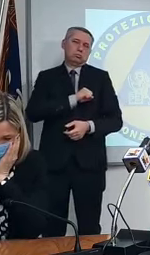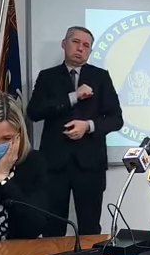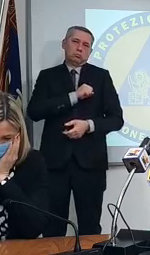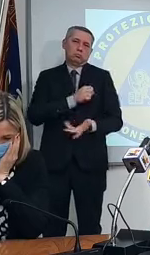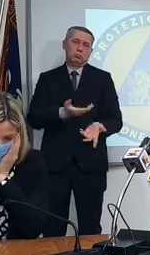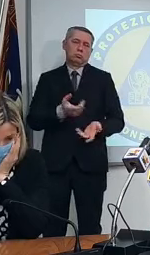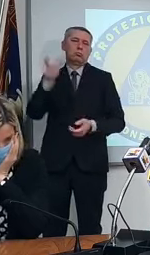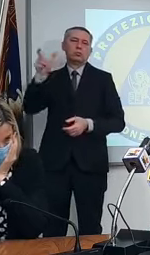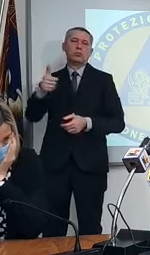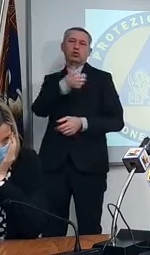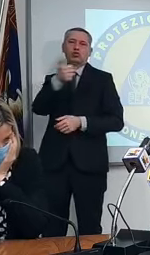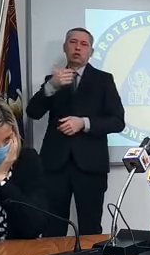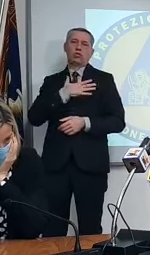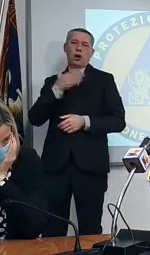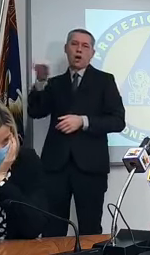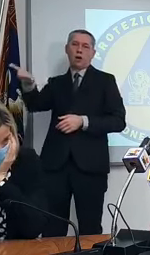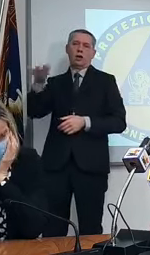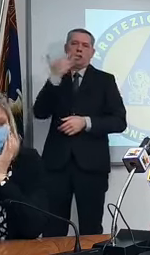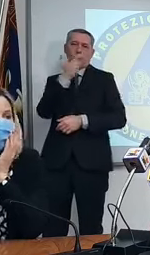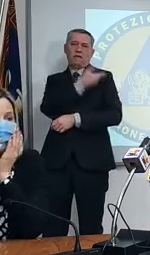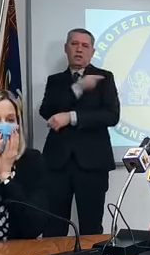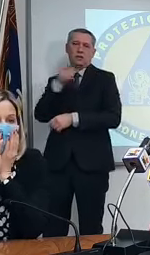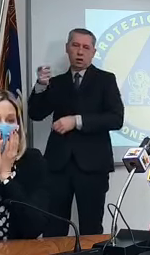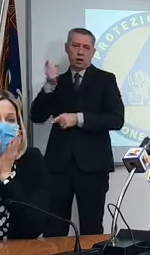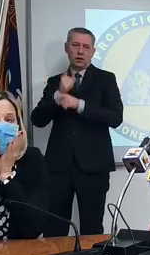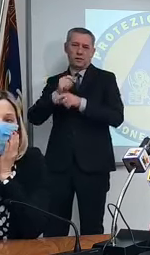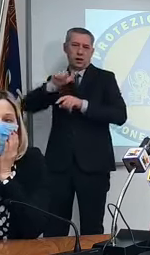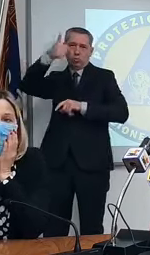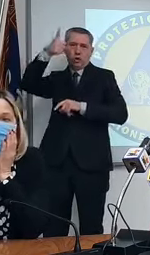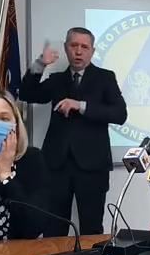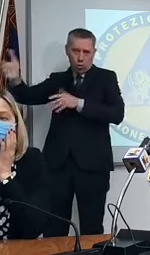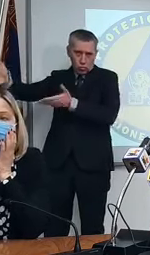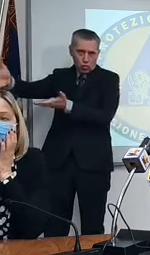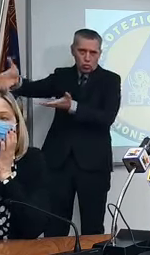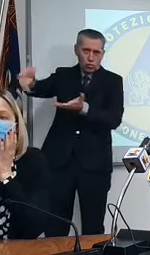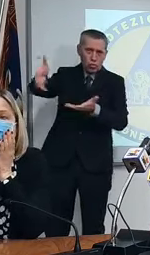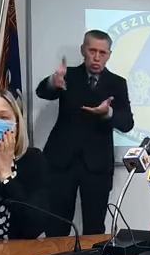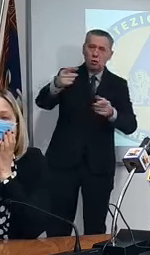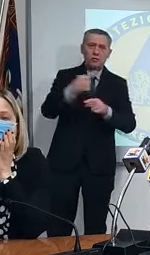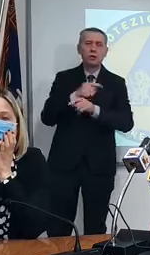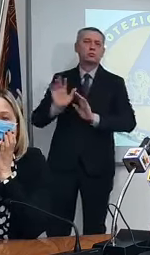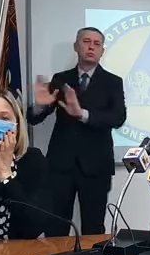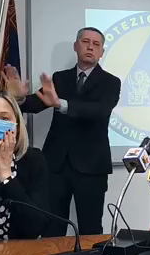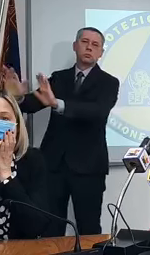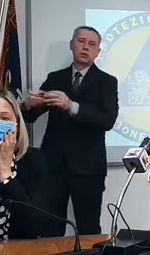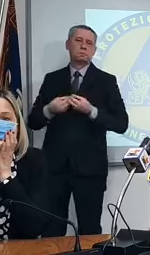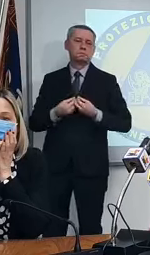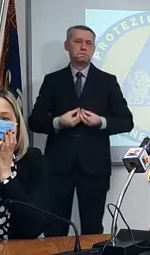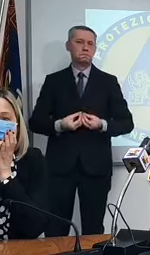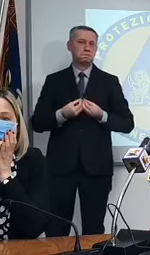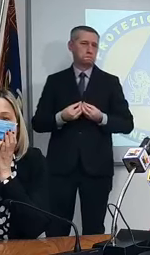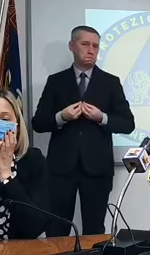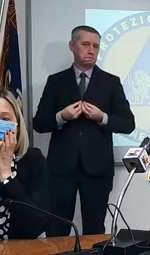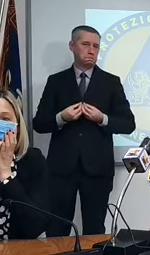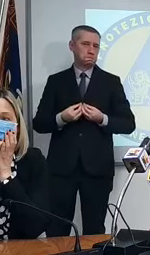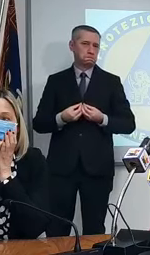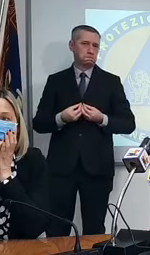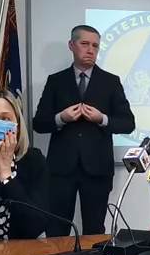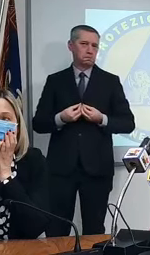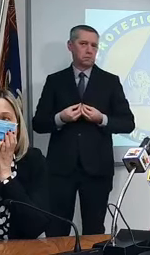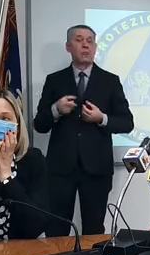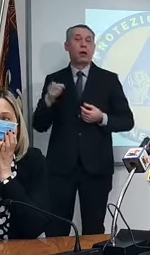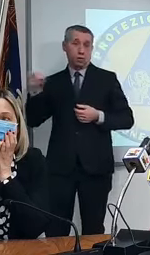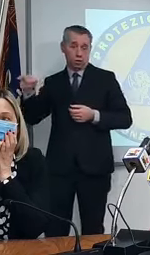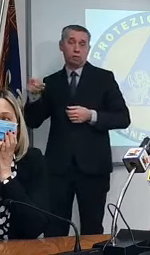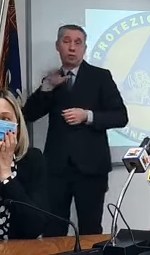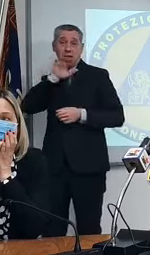100 anni vuole vaccinarsi che per noi è prioritario come stabilito dalla norma nazionale va vaccinato ecco dopo di che quel